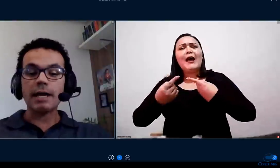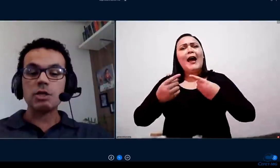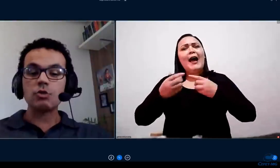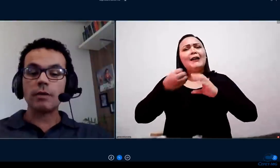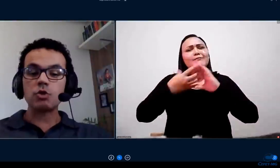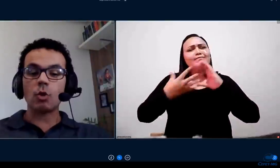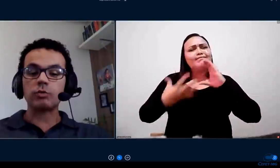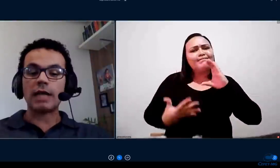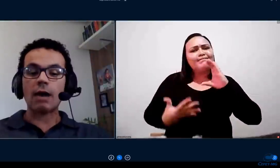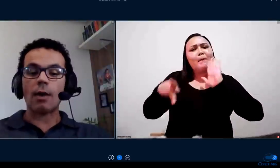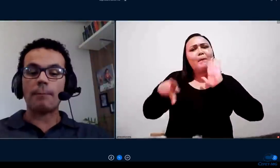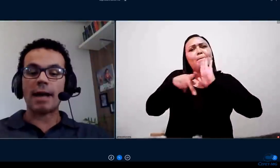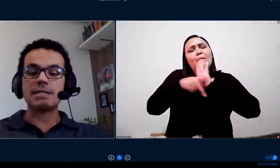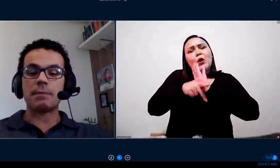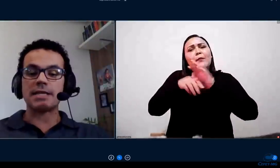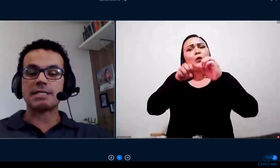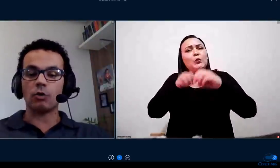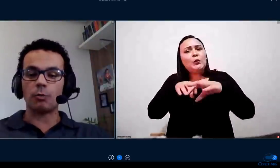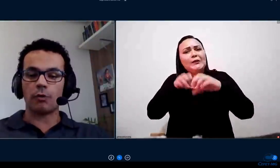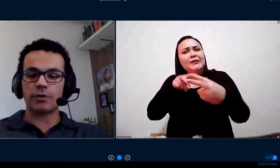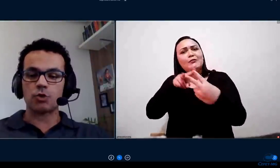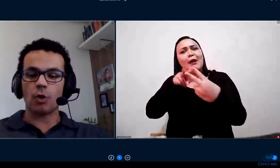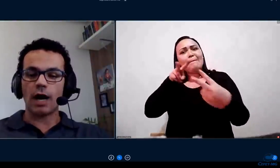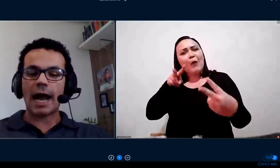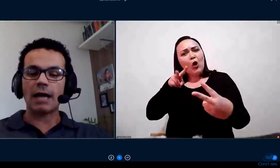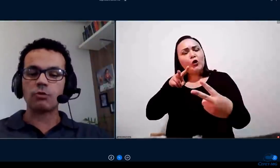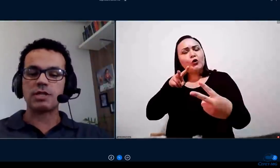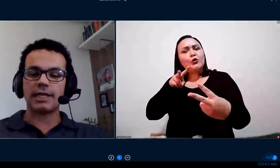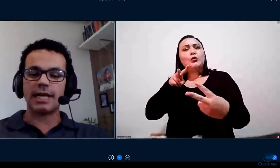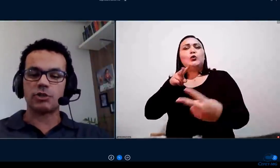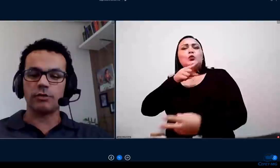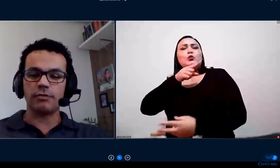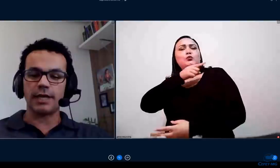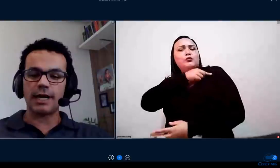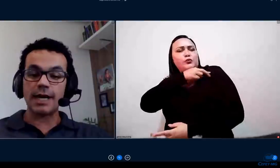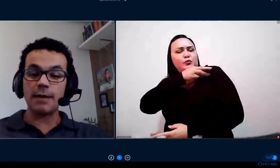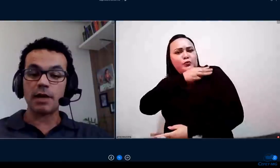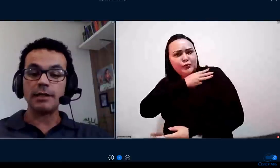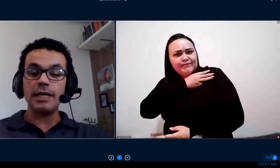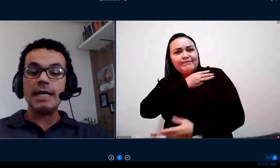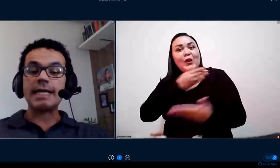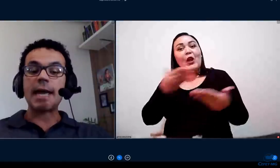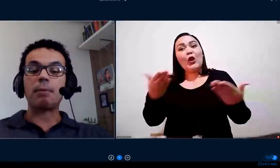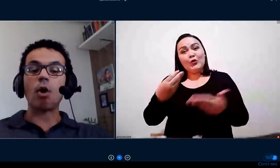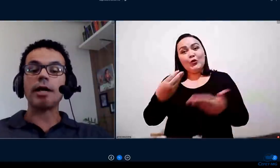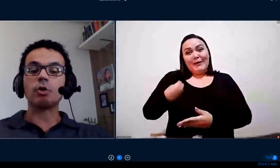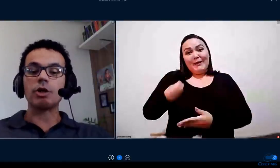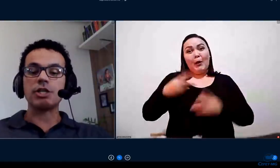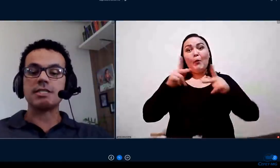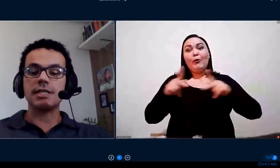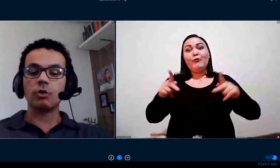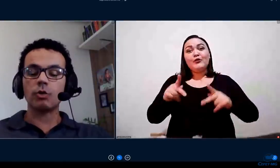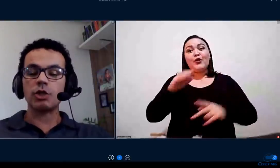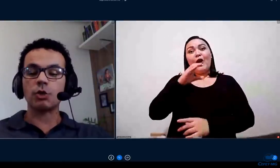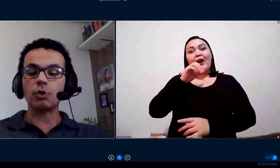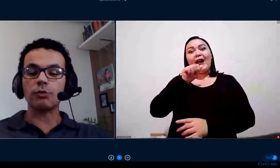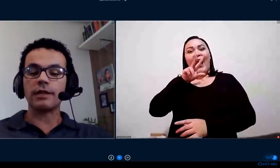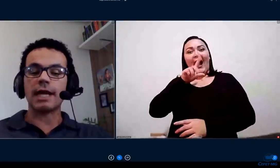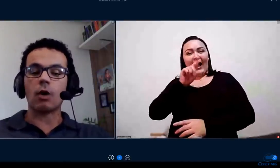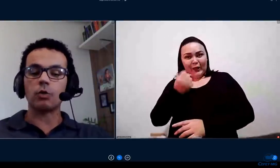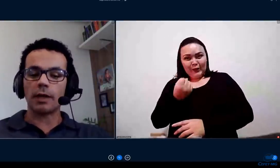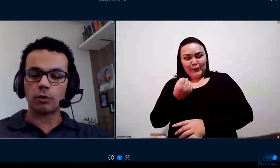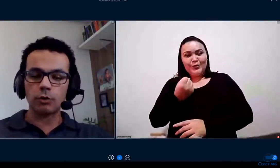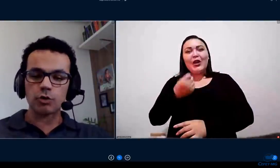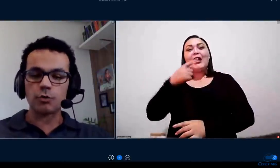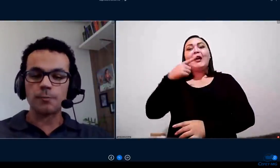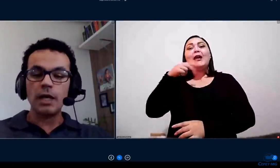E para isso, vamos contar com a participação do professor Carlos André de Oliveira Câmara, que é pró-reitor de ensino do Instituto